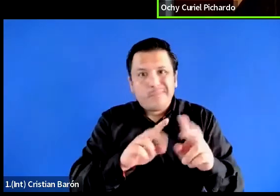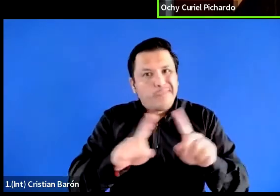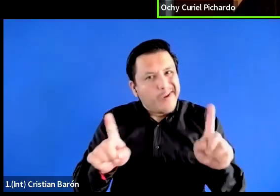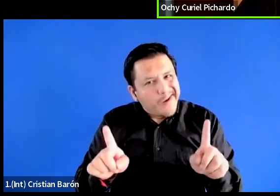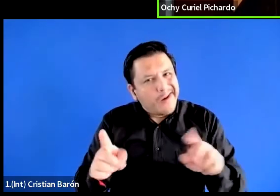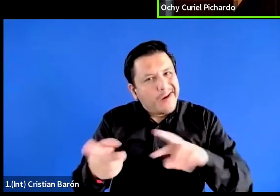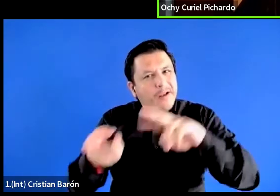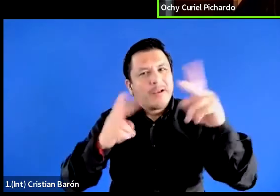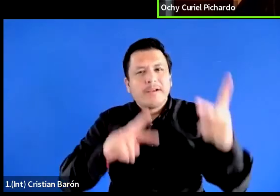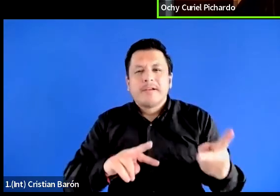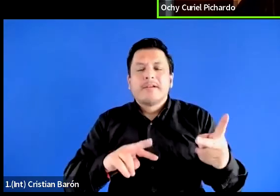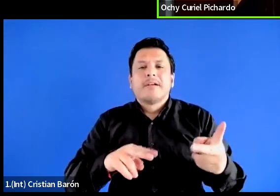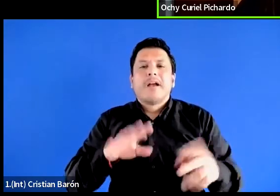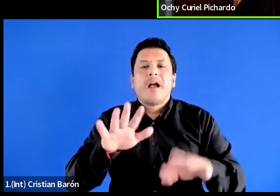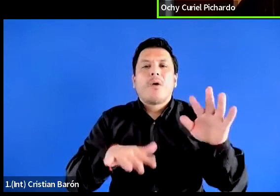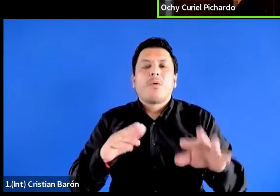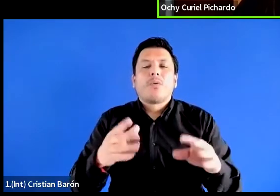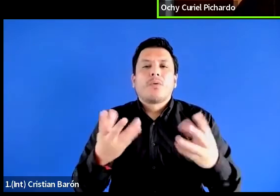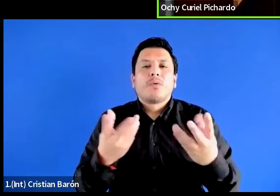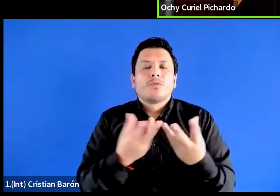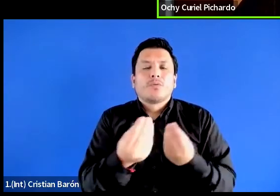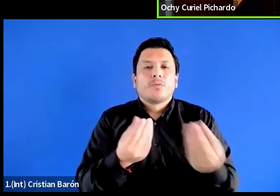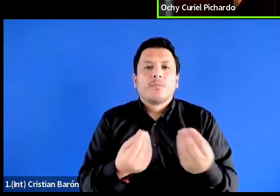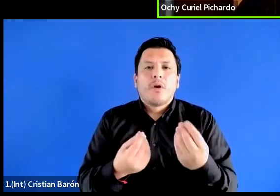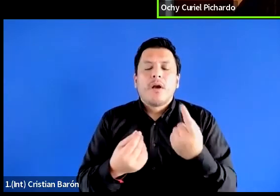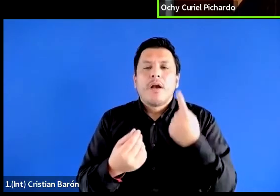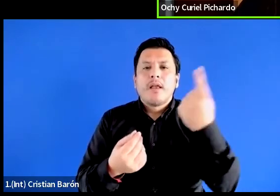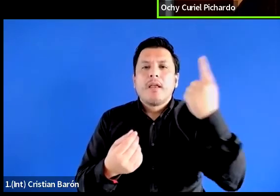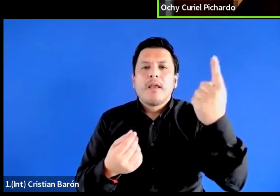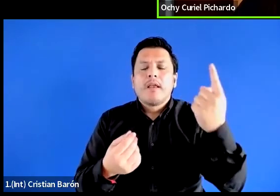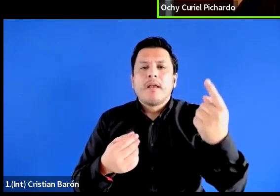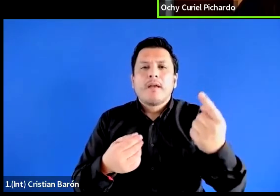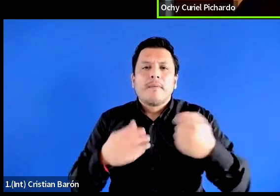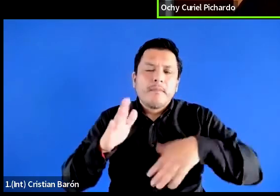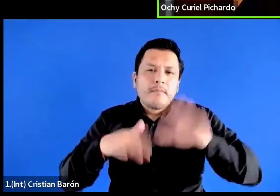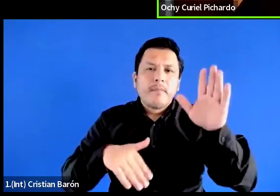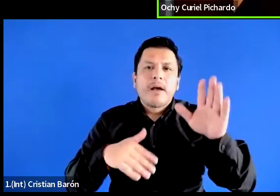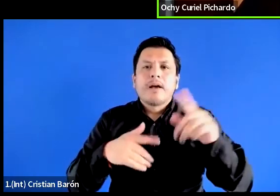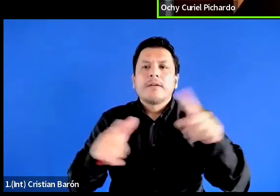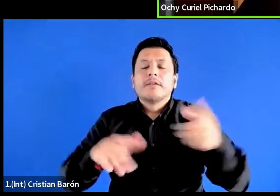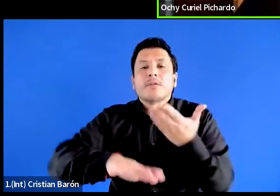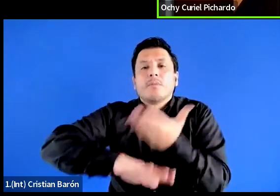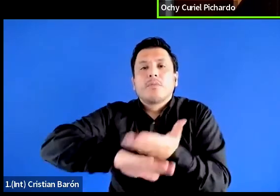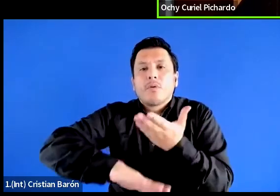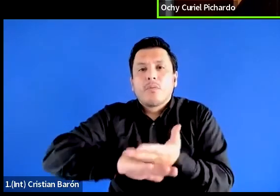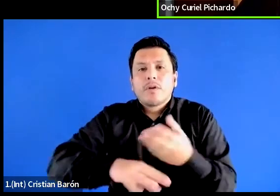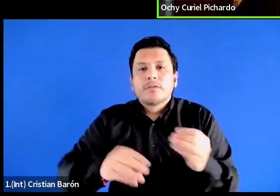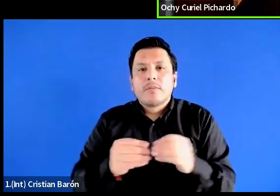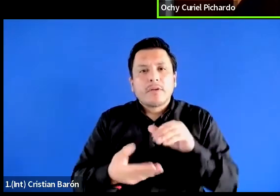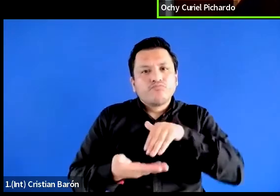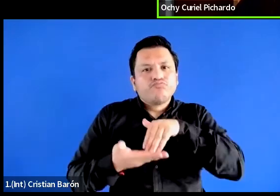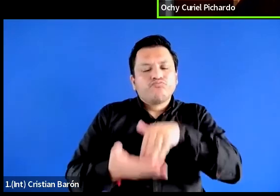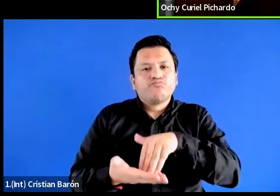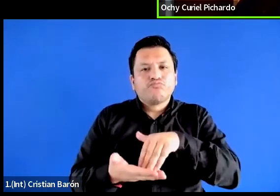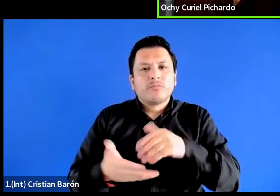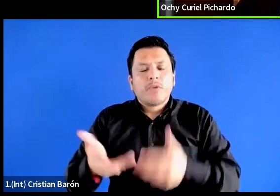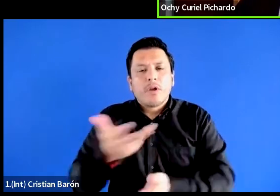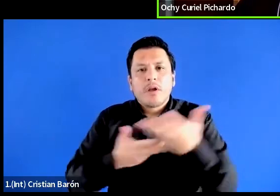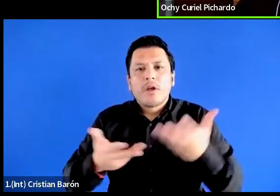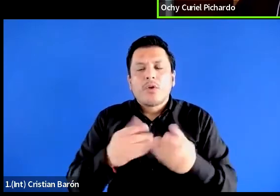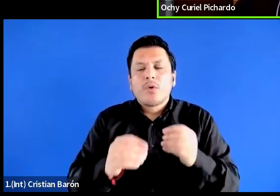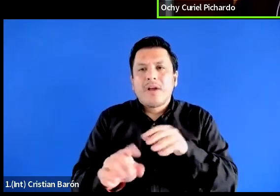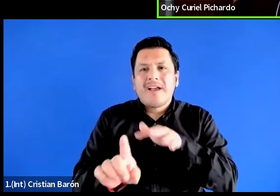ha despolitizado mucho lo que serían, digamos, propuestas mucho más radicales en torno a los